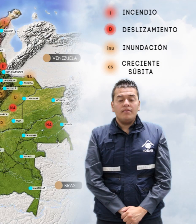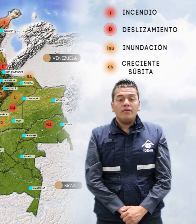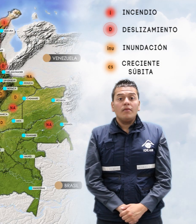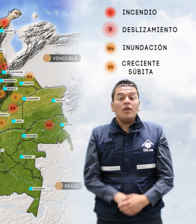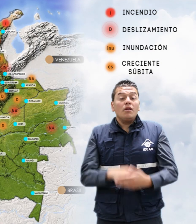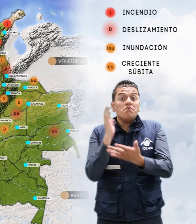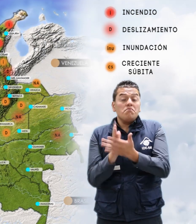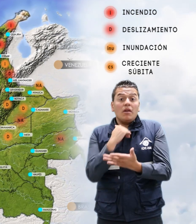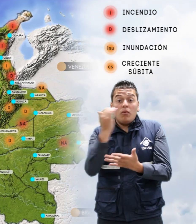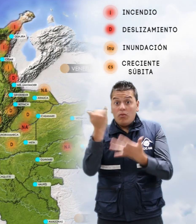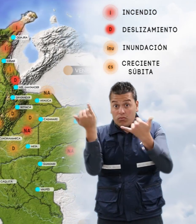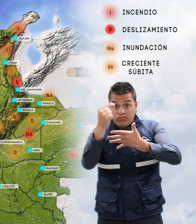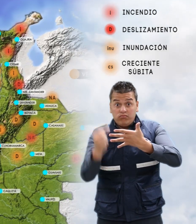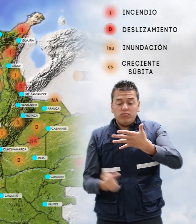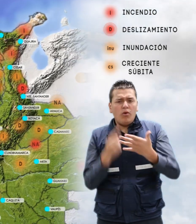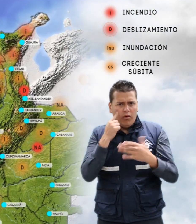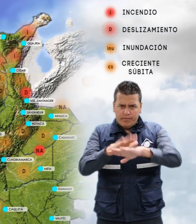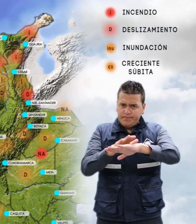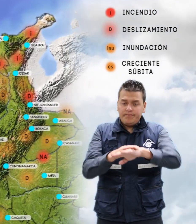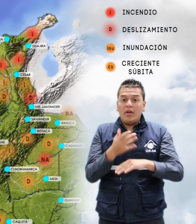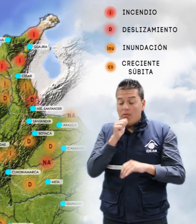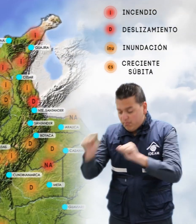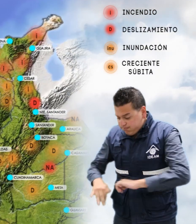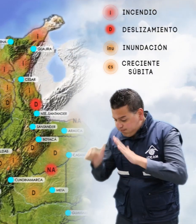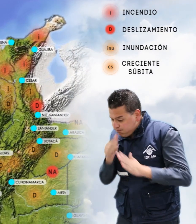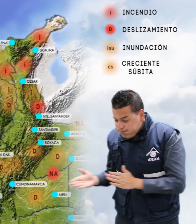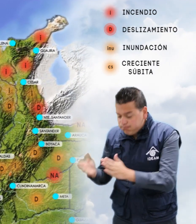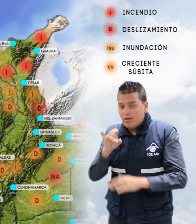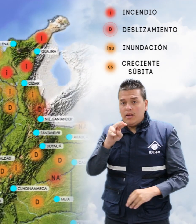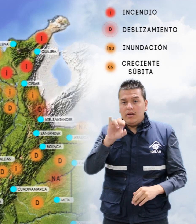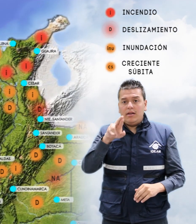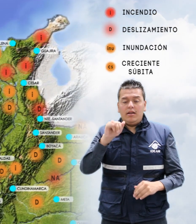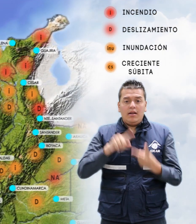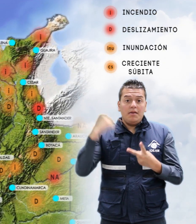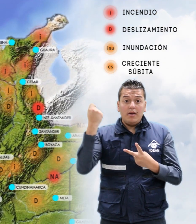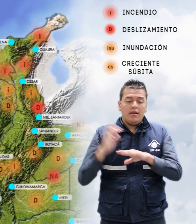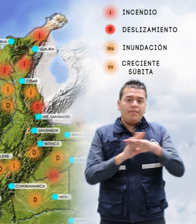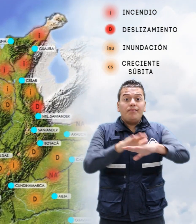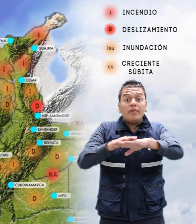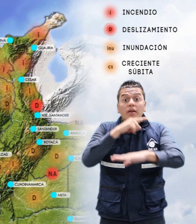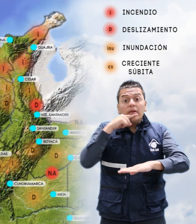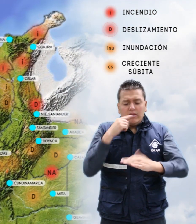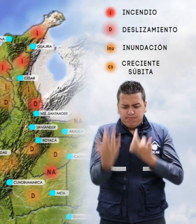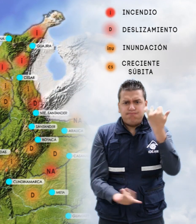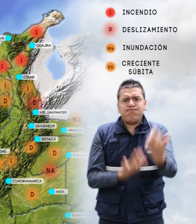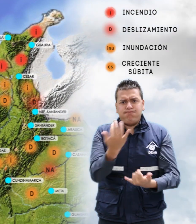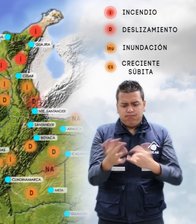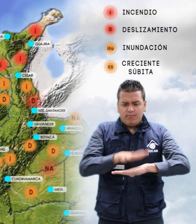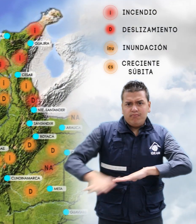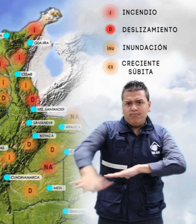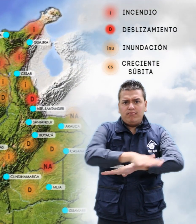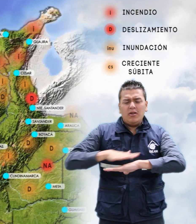Las alertas vigentes son alerta roja por niveles altos en el río Inirida y río Meta, alerta roja por alta probabilidad de incendios en la cobertura